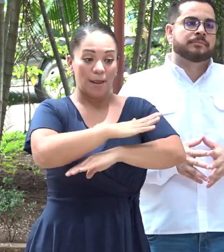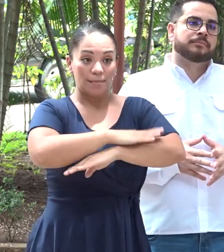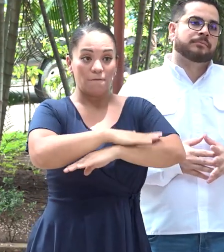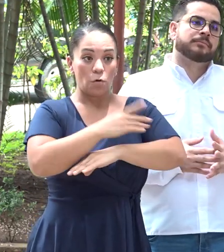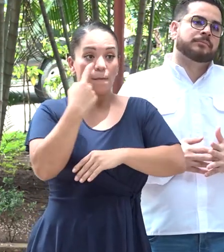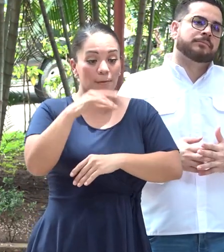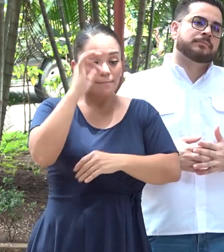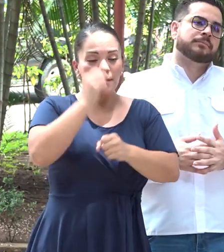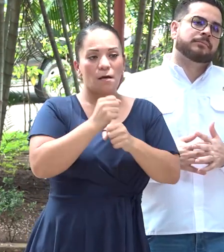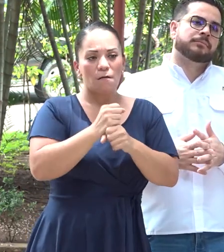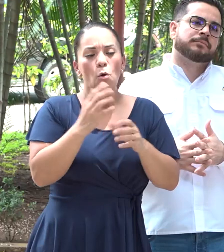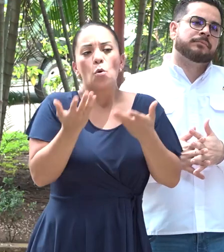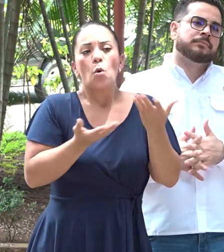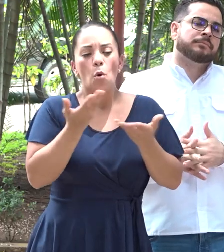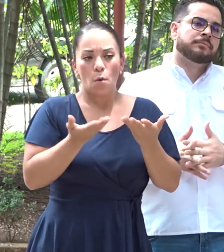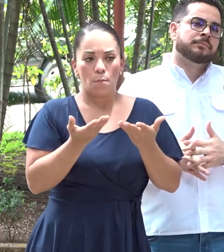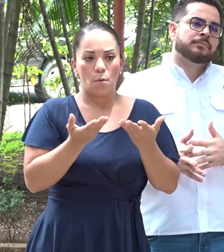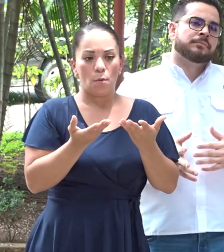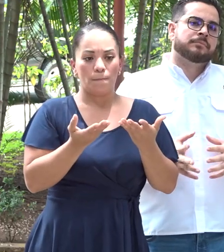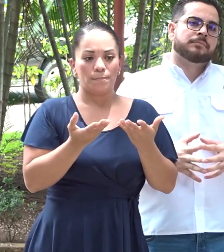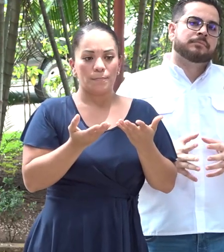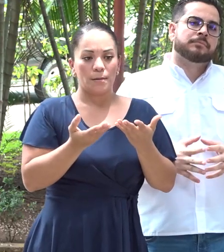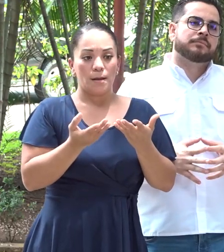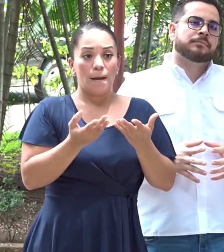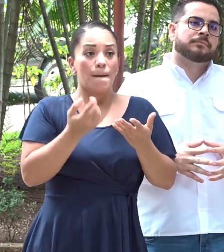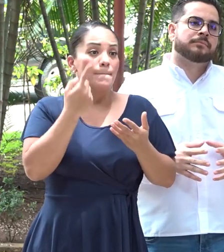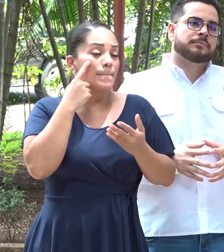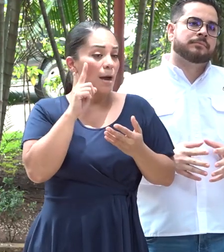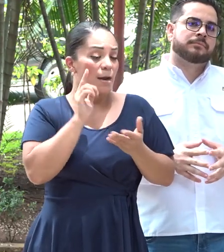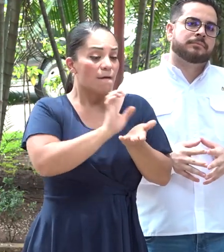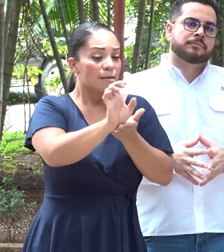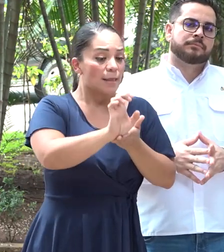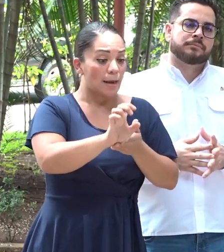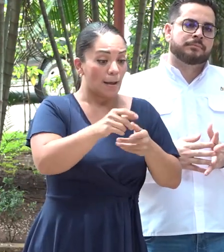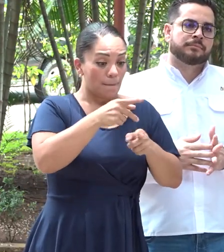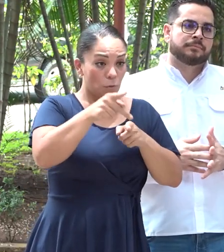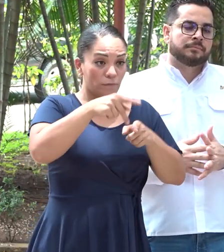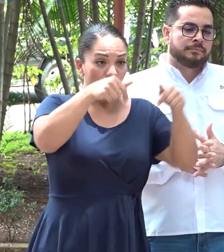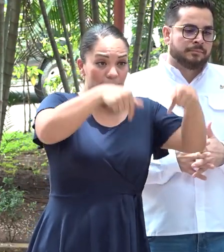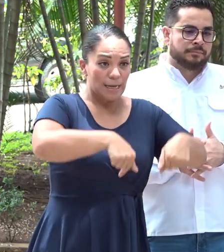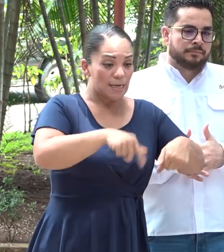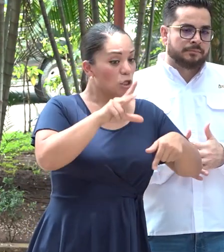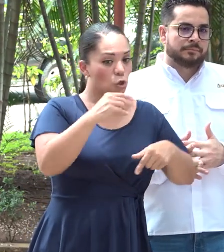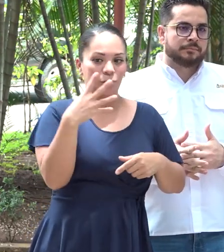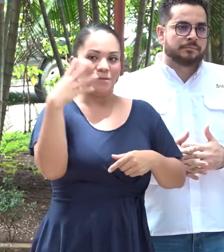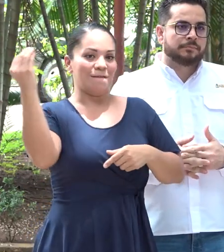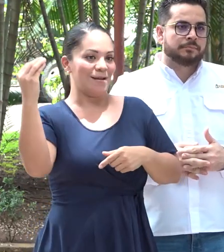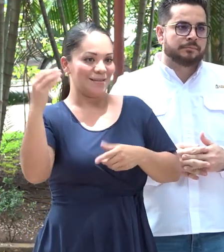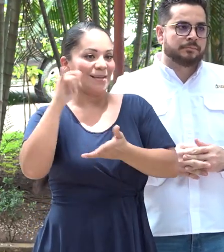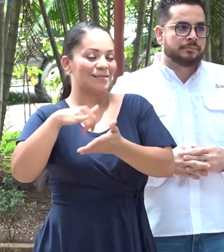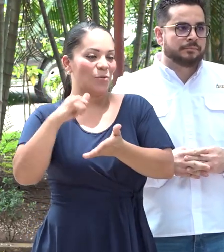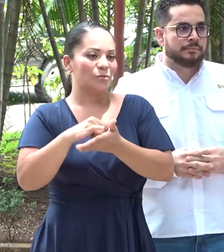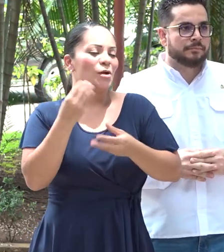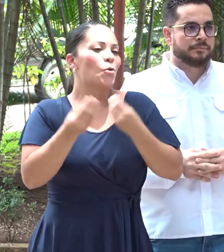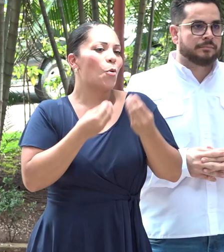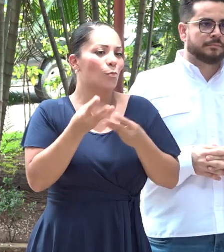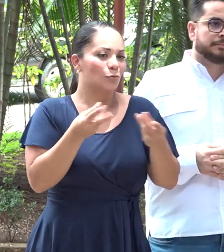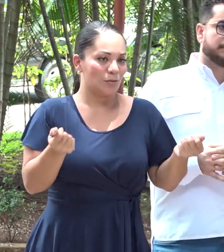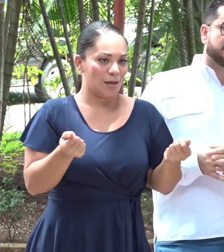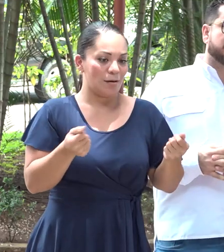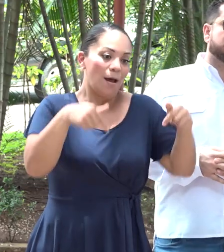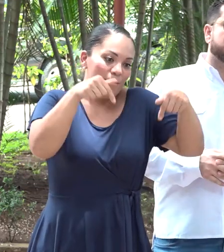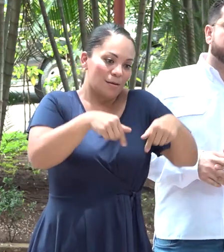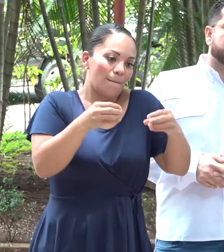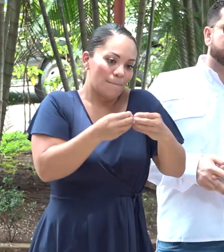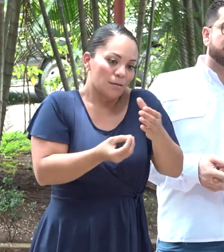Guanacaste pueda evitar la migración de profesionales hacia la gran área metropolitana y se puedan consolidar en temas laborales acá, tomando en cuenta